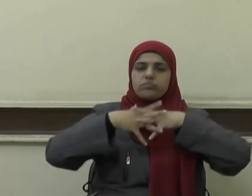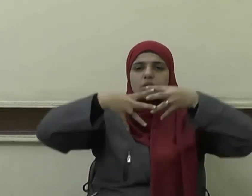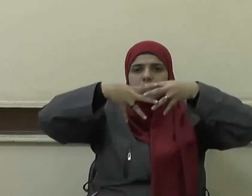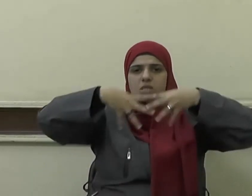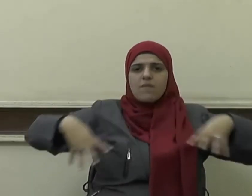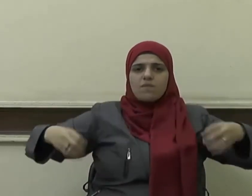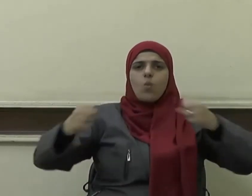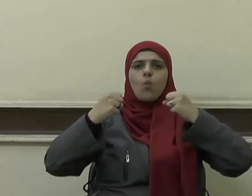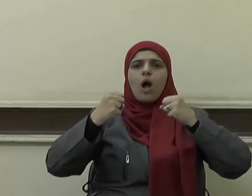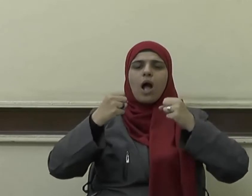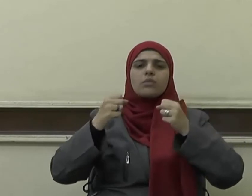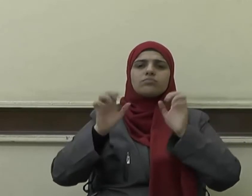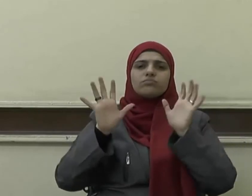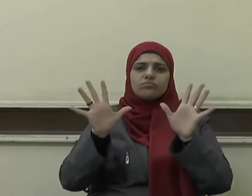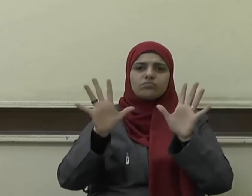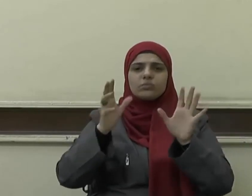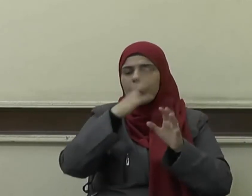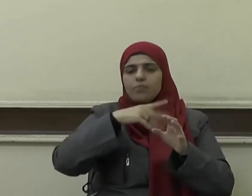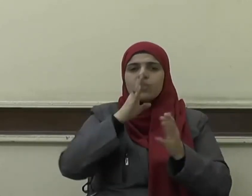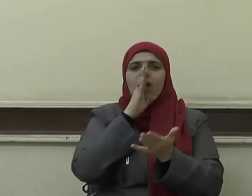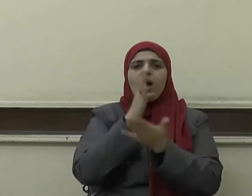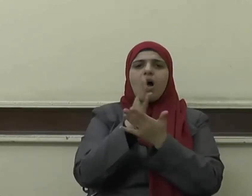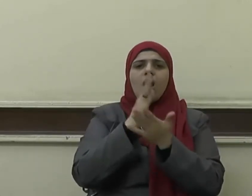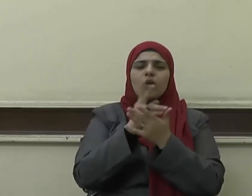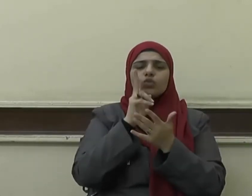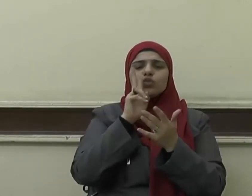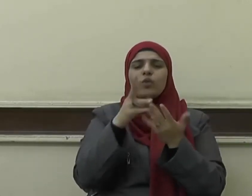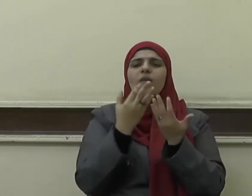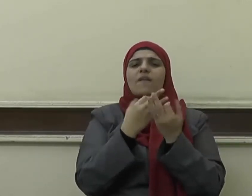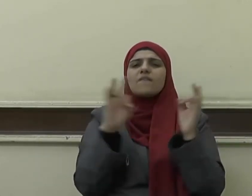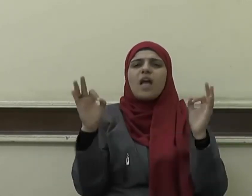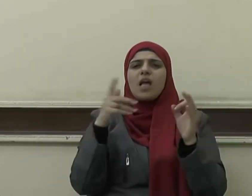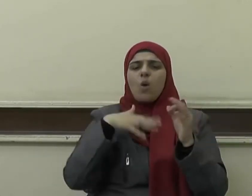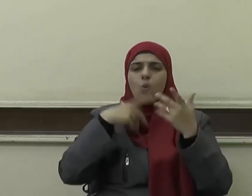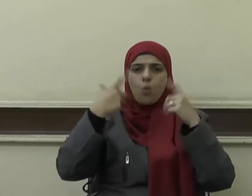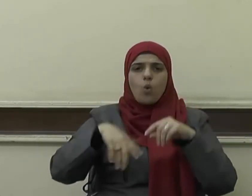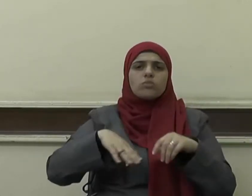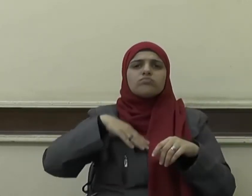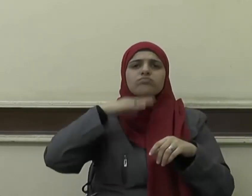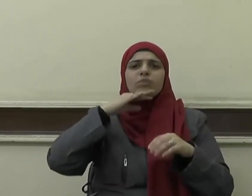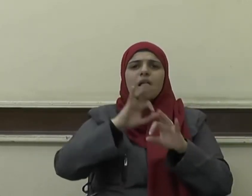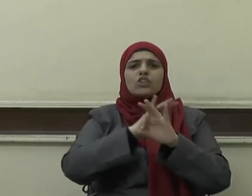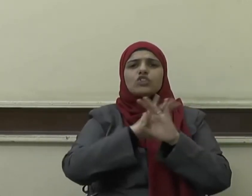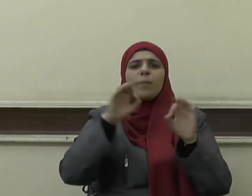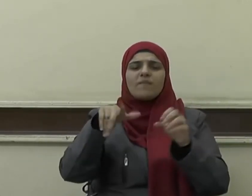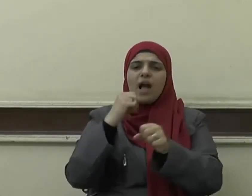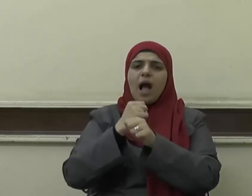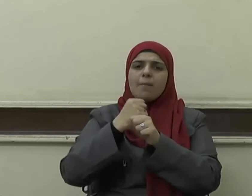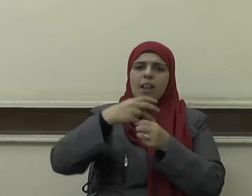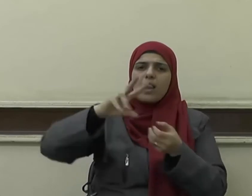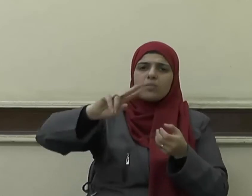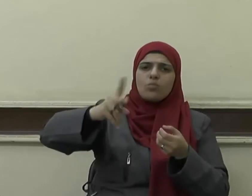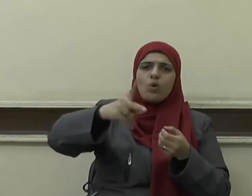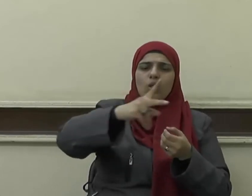كل في مجال عمله فأهل الطب يتعاونون في تحقيق الكفاية لوطنهم